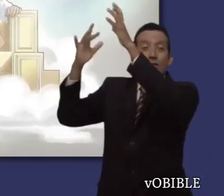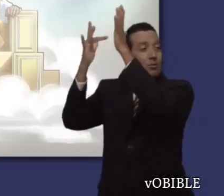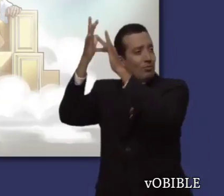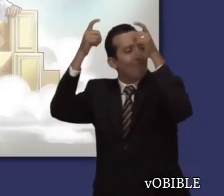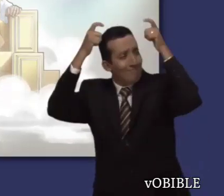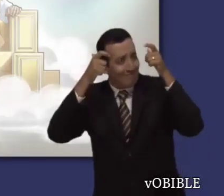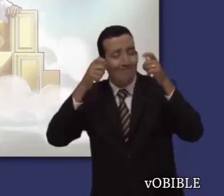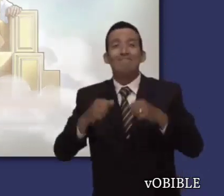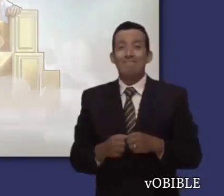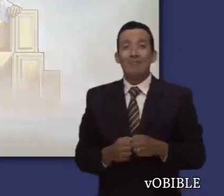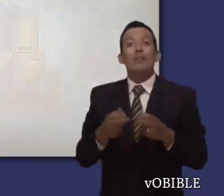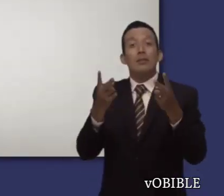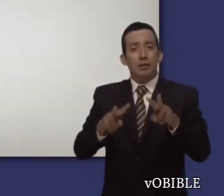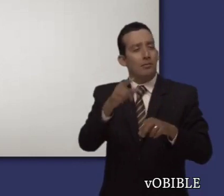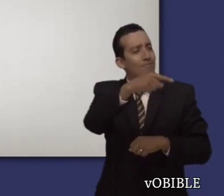derecha de Dios.